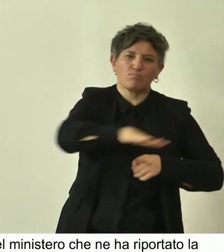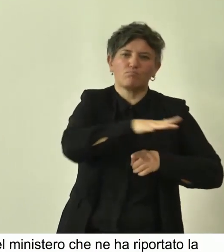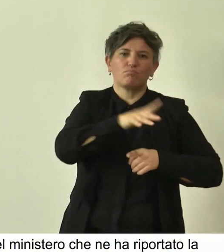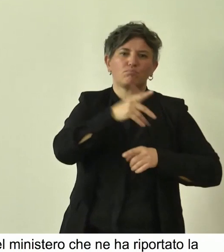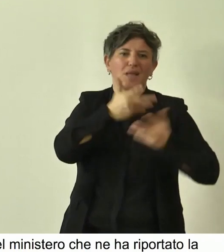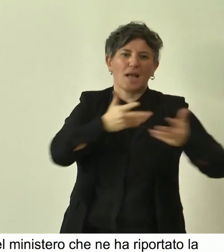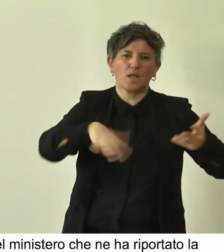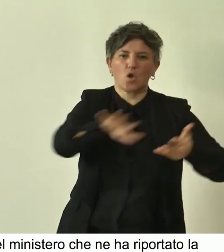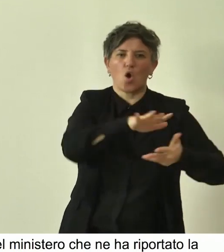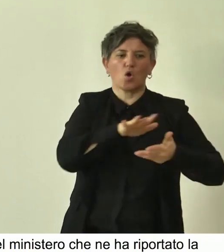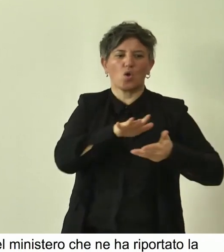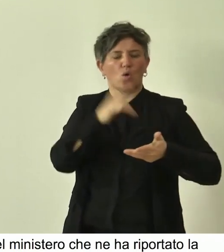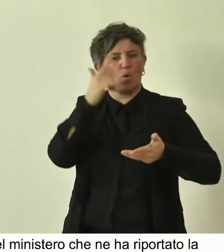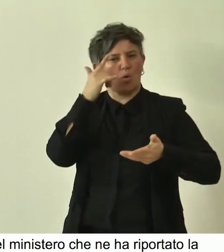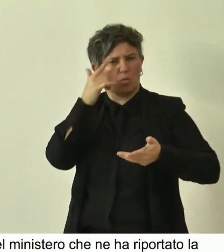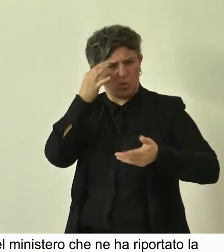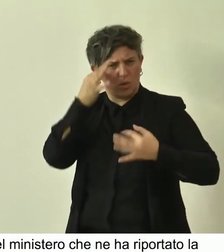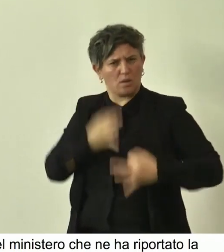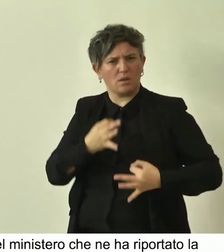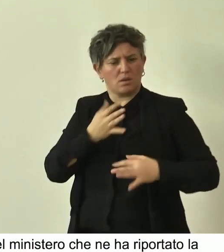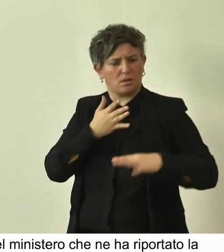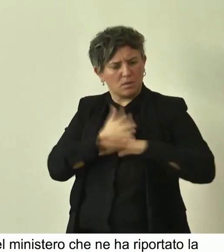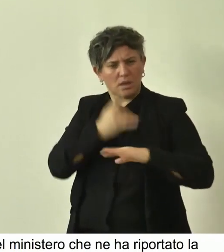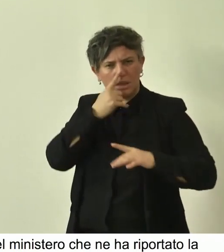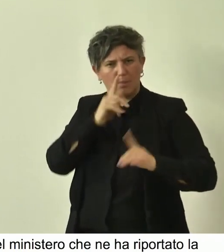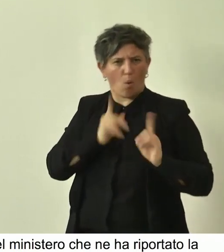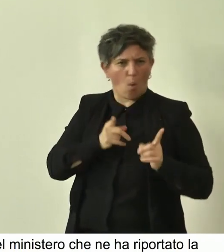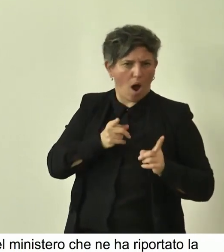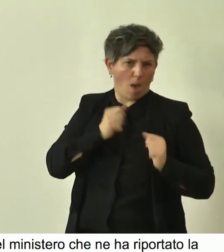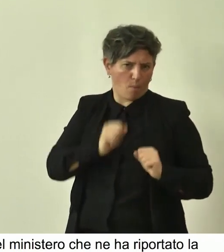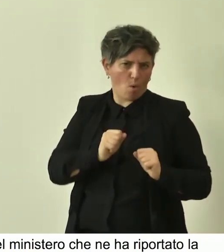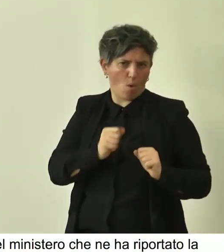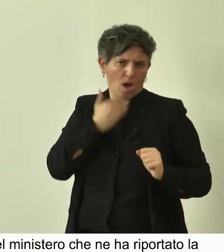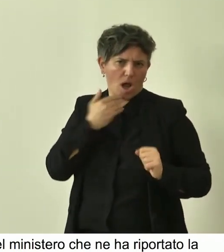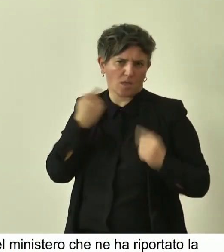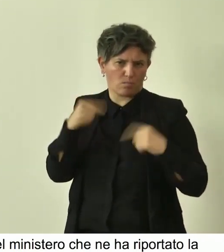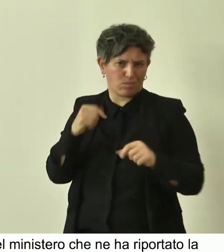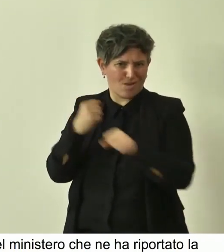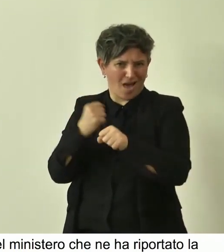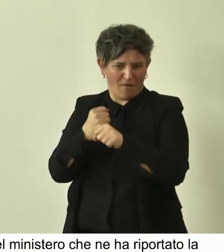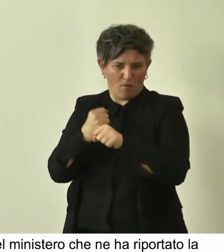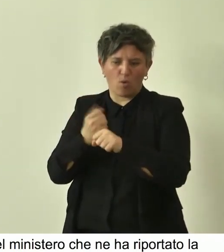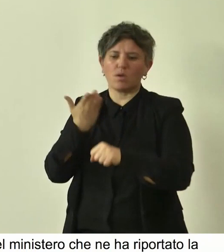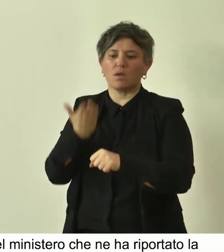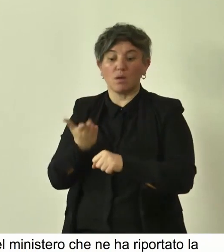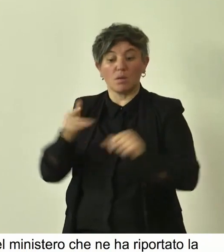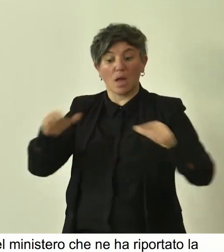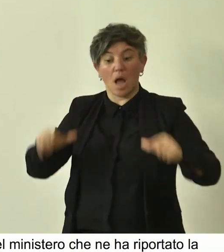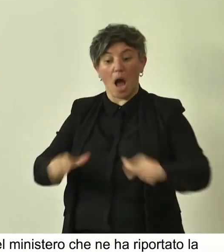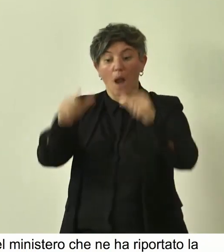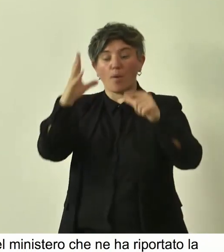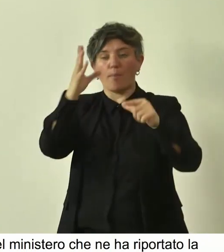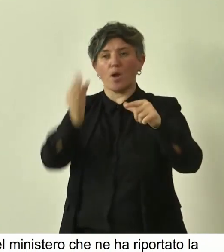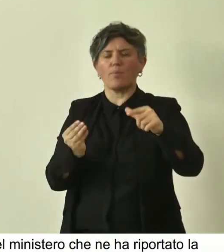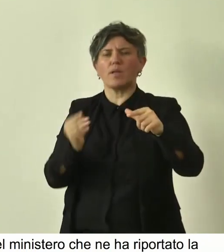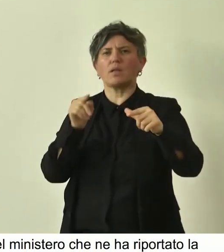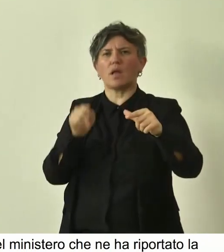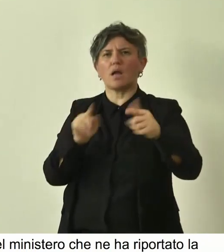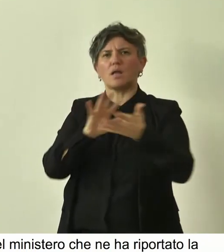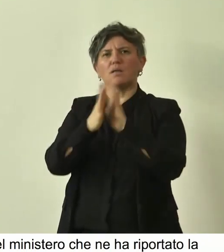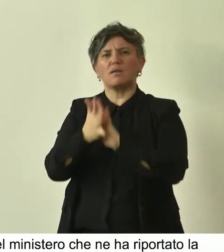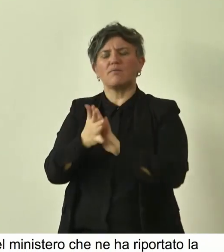politiche appunto, quindi l'albero monumentale è come elemento che